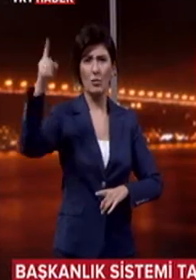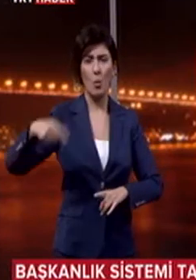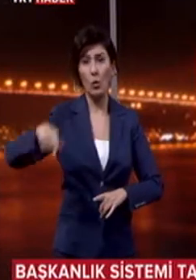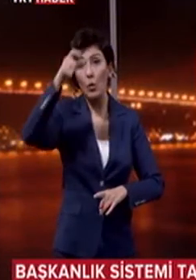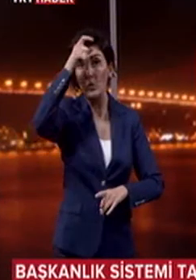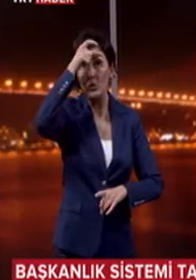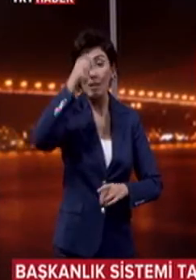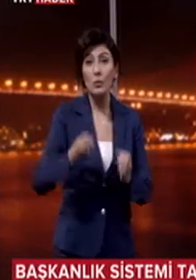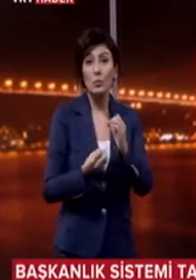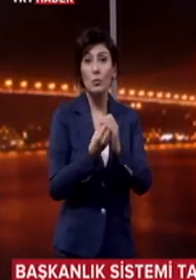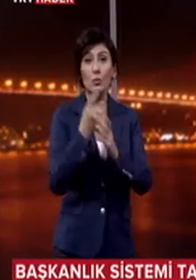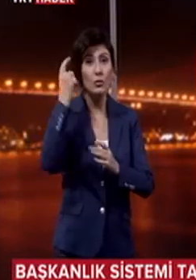felsefesinin temelden yıkımıdır dedi.